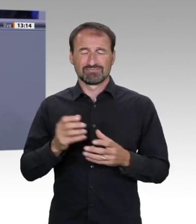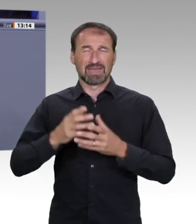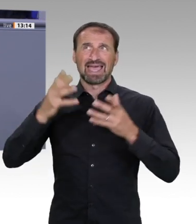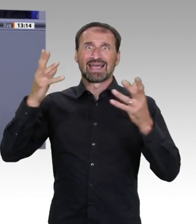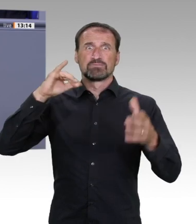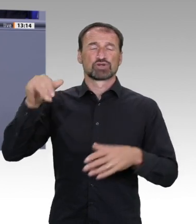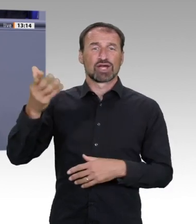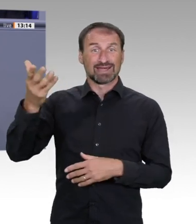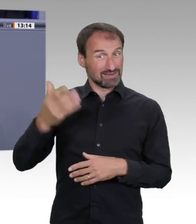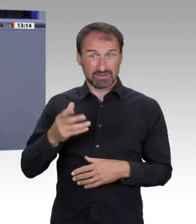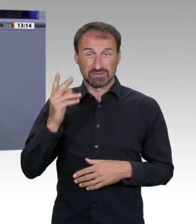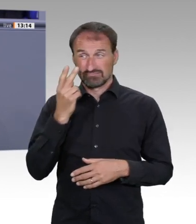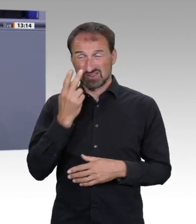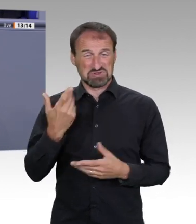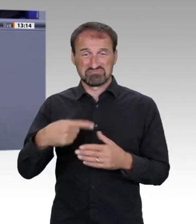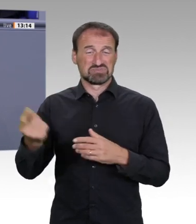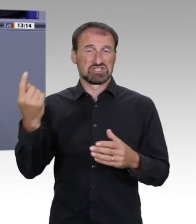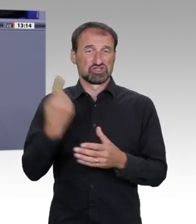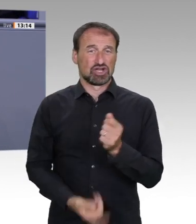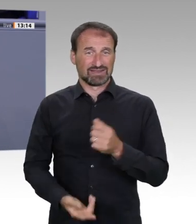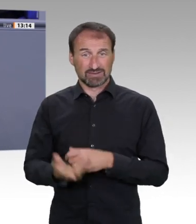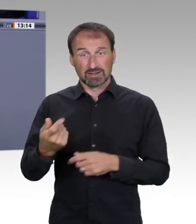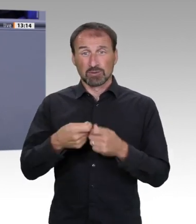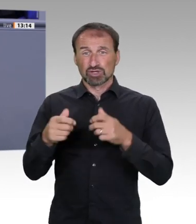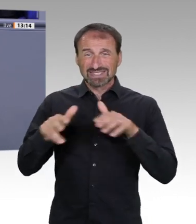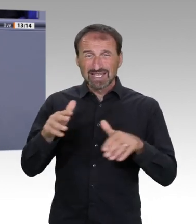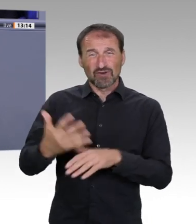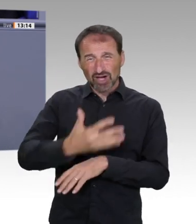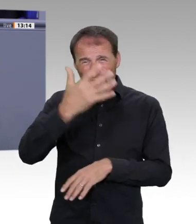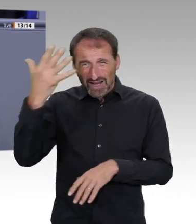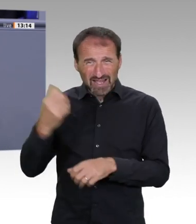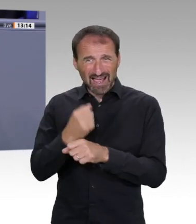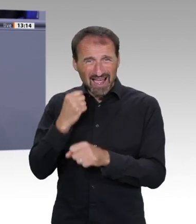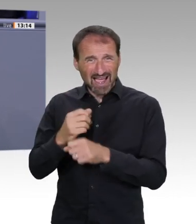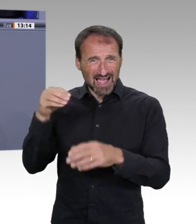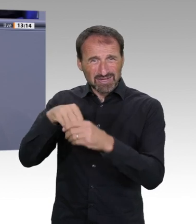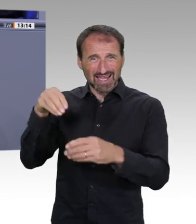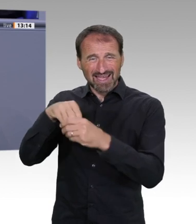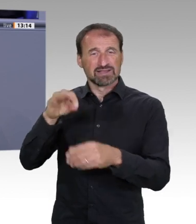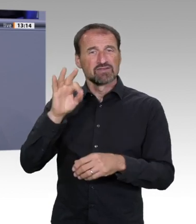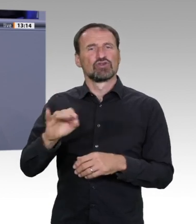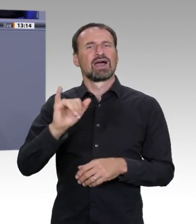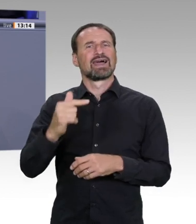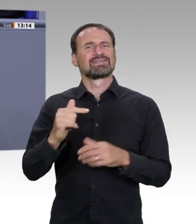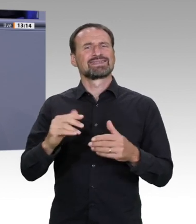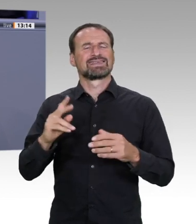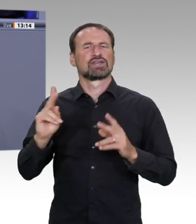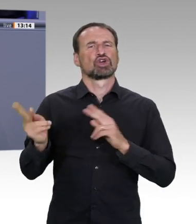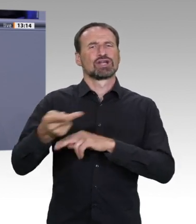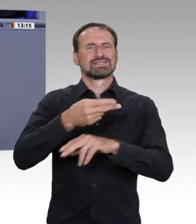Krönung des Ganzen ist die Tatsache, dass noch nicht einmal die Frage beantwortet ist, ob die Netze des Bundes, über die der Datenverkehr